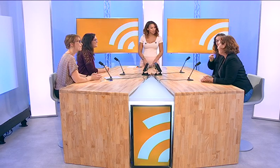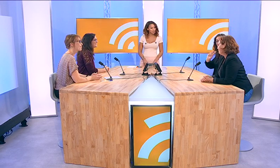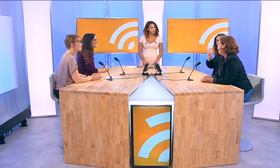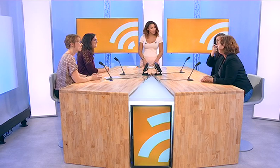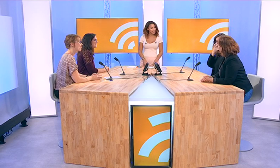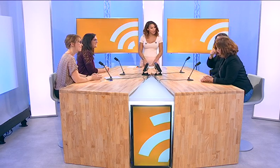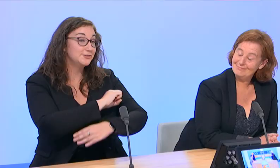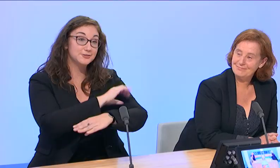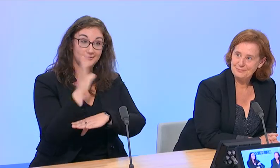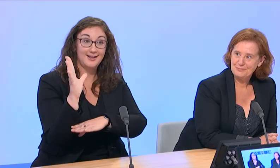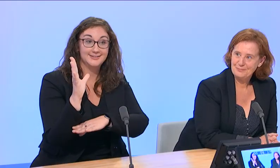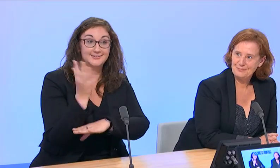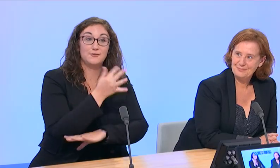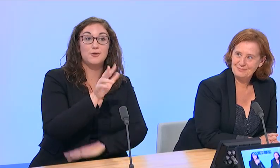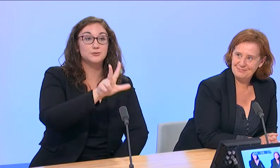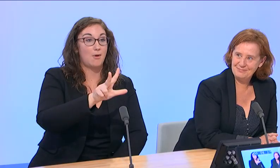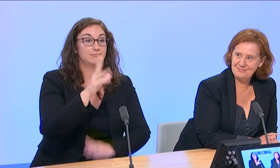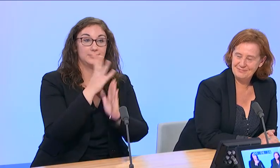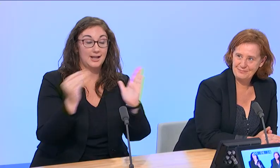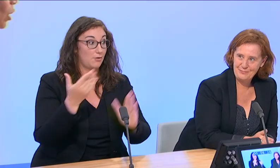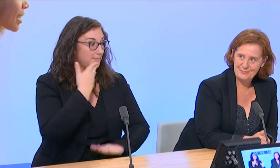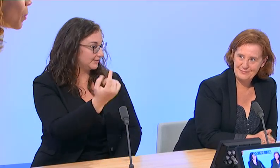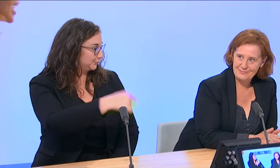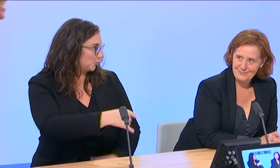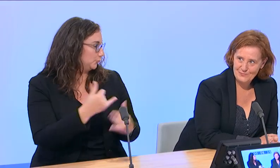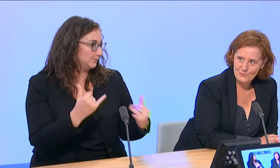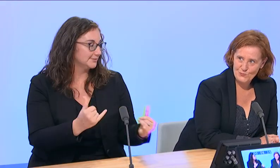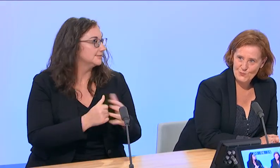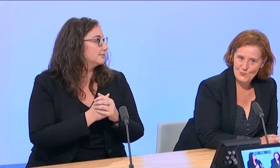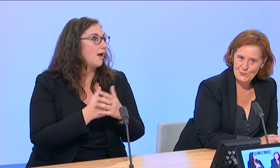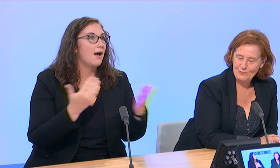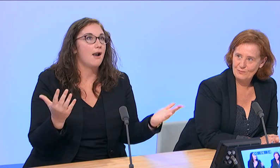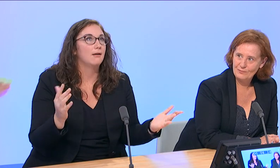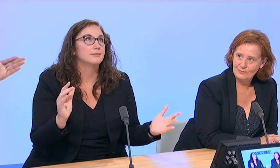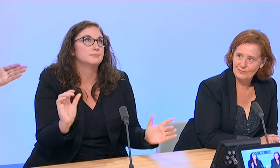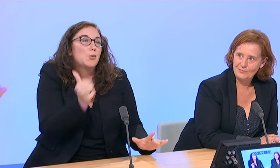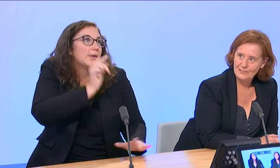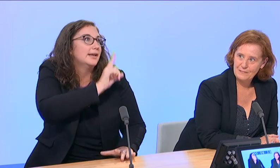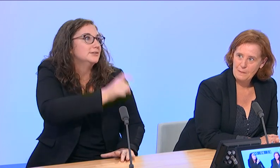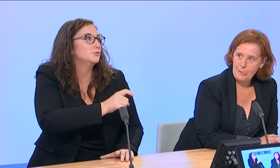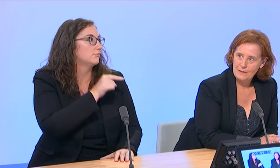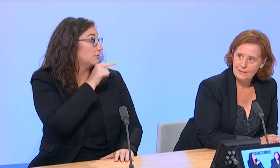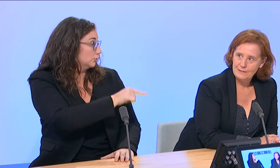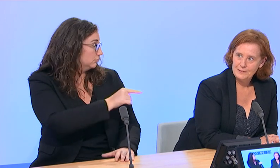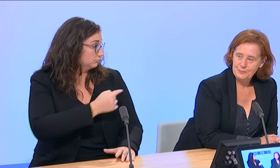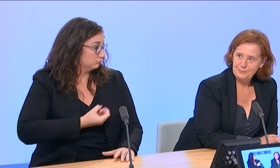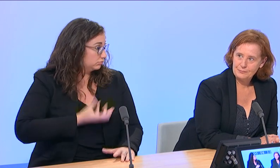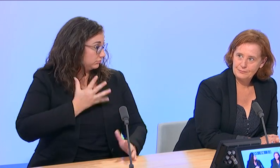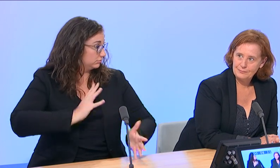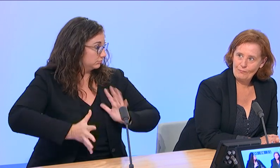sur France 3, Pays-la-Loire. Merci d'être avec nous sur le plateau. Donc, forcément, la question inéluctable, c'est que vous parlez également la langue des signes. Pourquoi